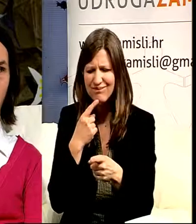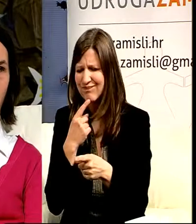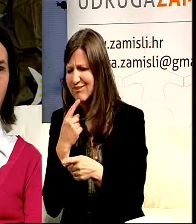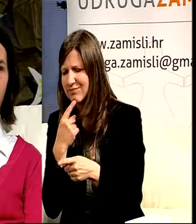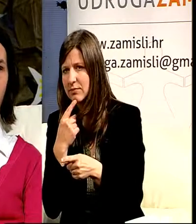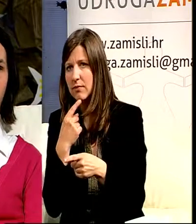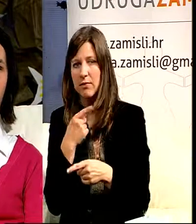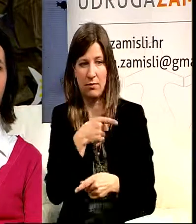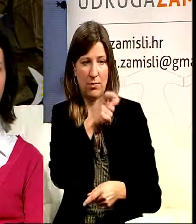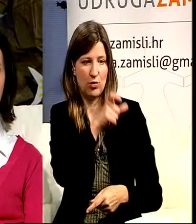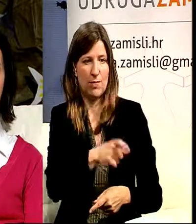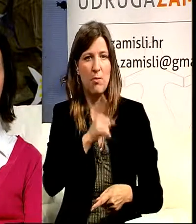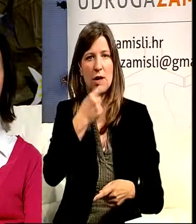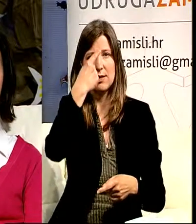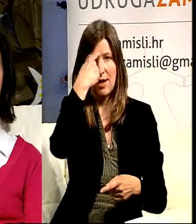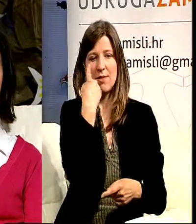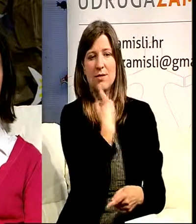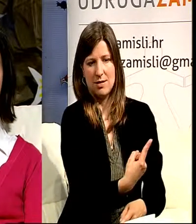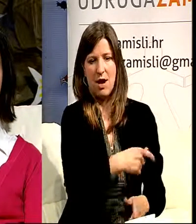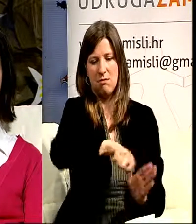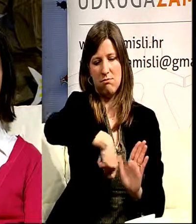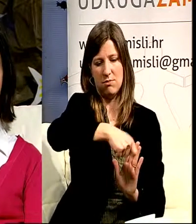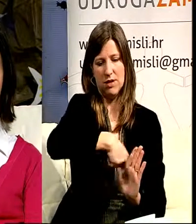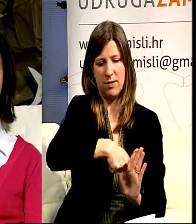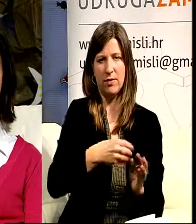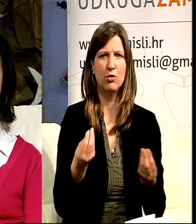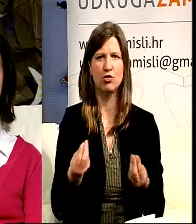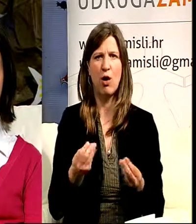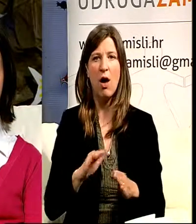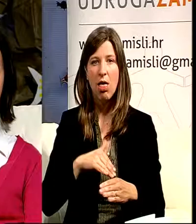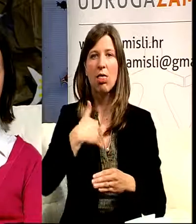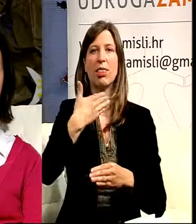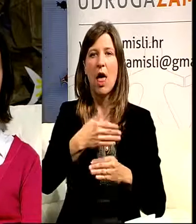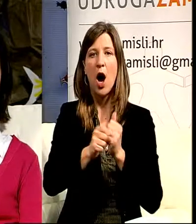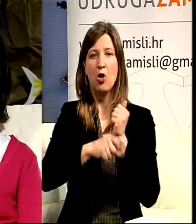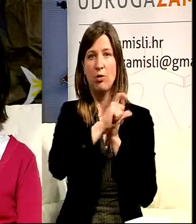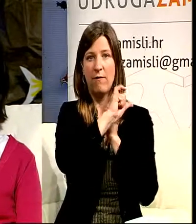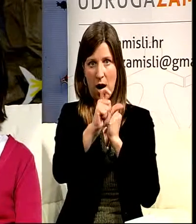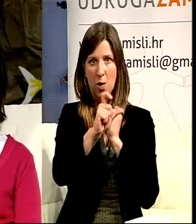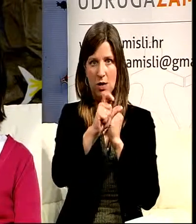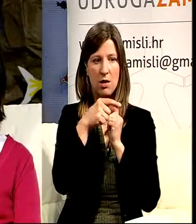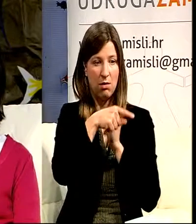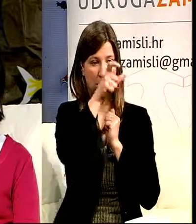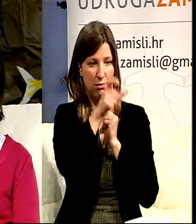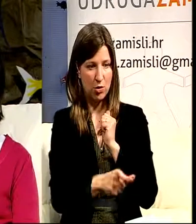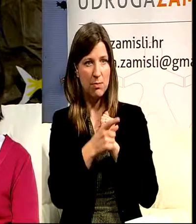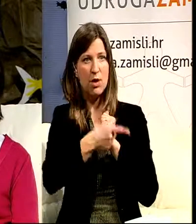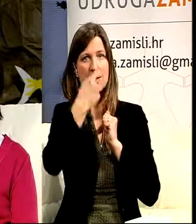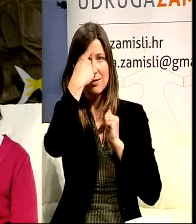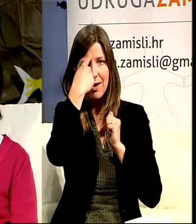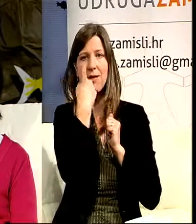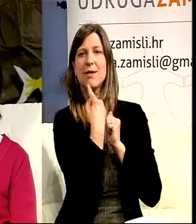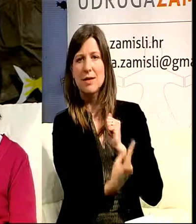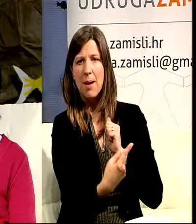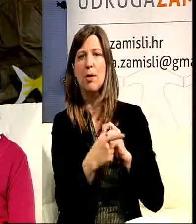sam pripremiti. Nakon studija mora biti sposoban samostalno živjeti. I to je